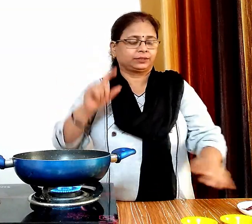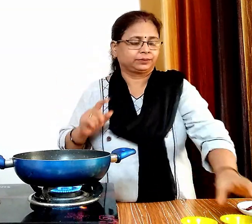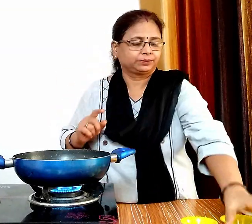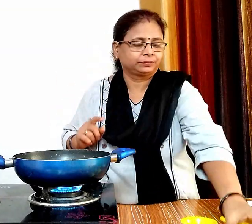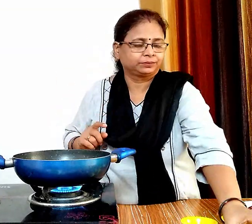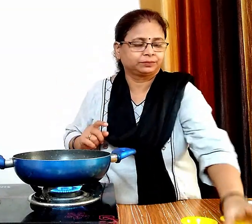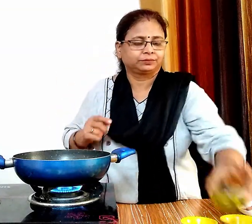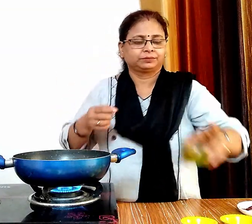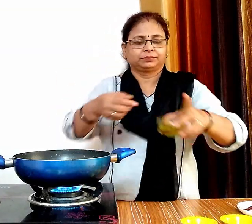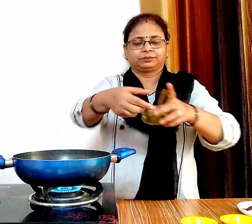डालेंगे